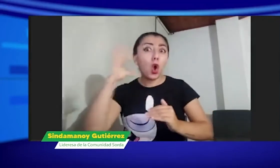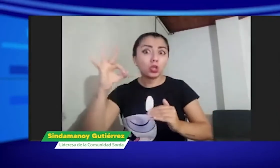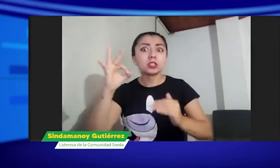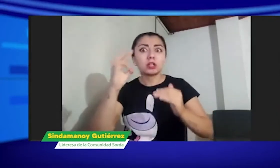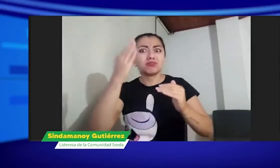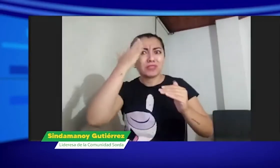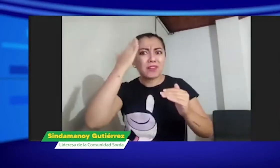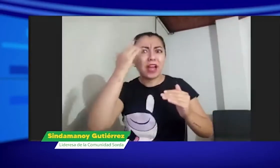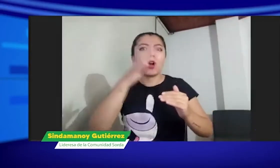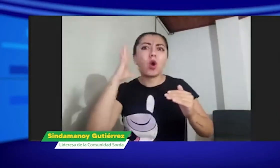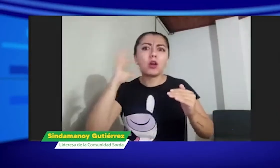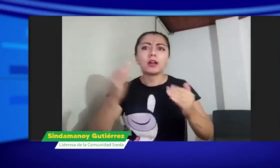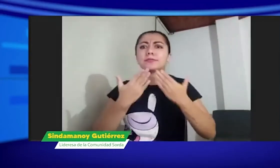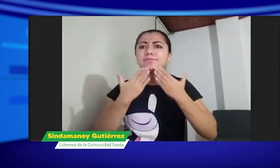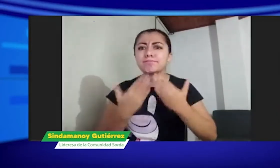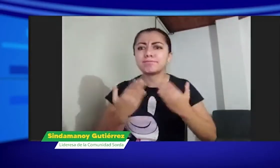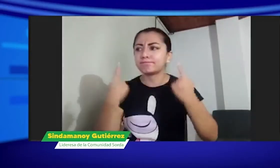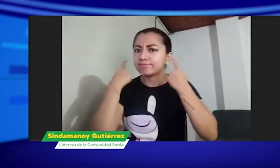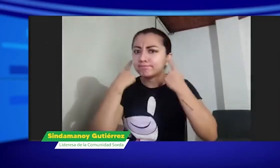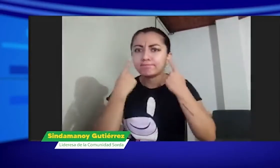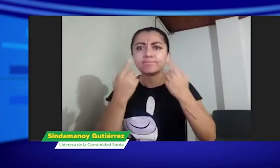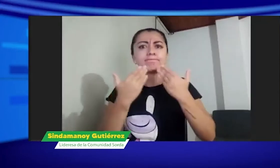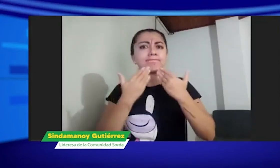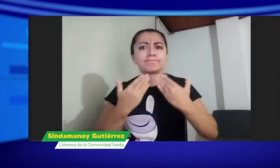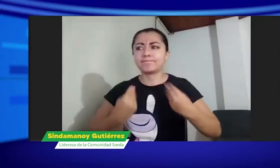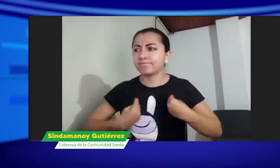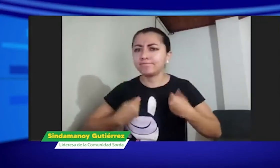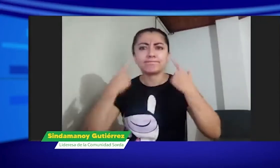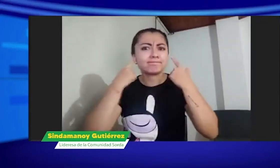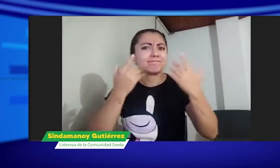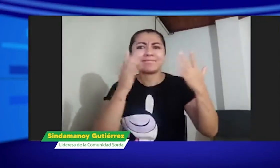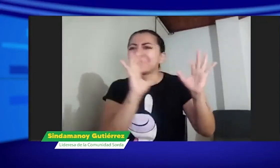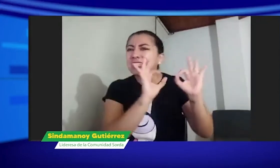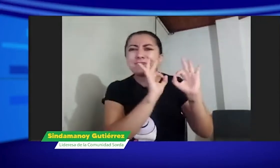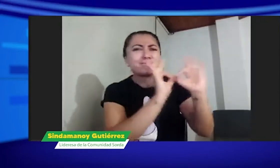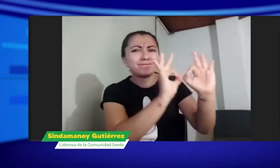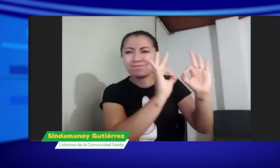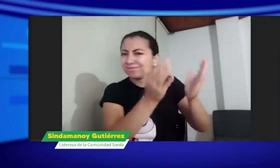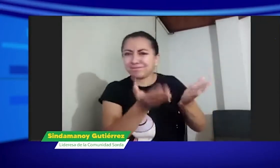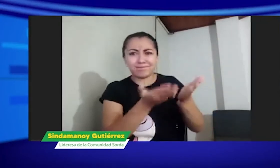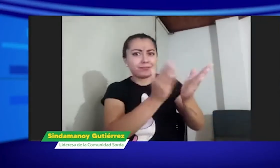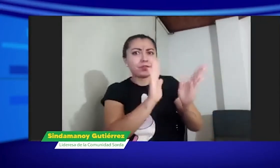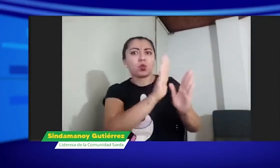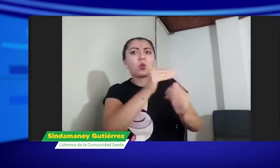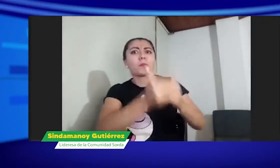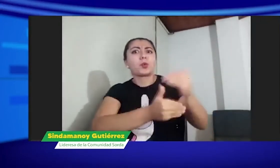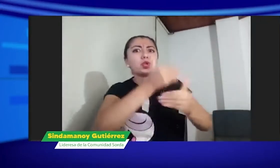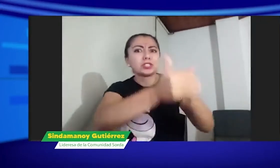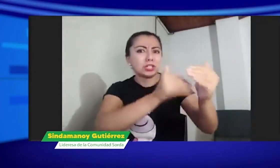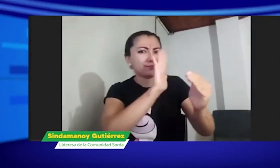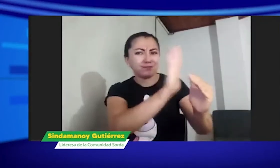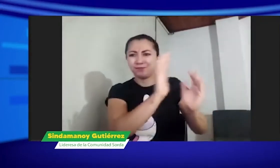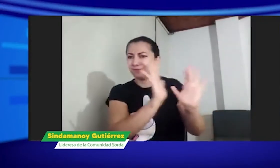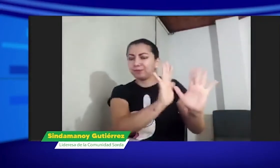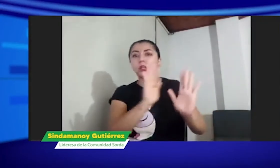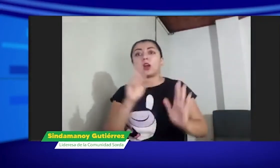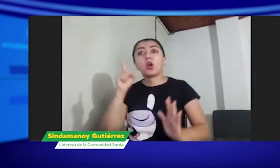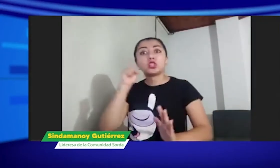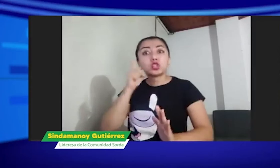ventaja en ese aspecto las personas oyentes tienen una ventaja obviamente que es la audición y tienen sus